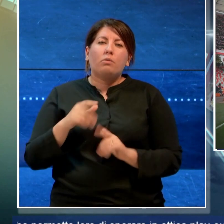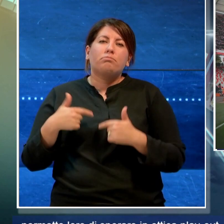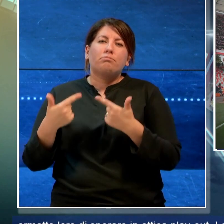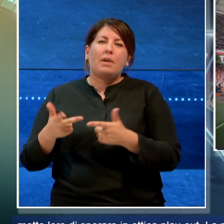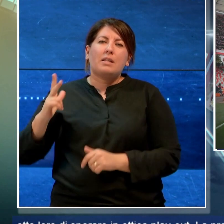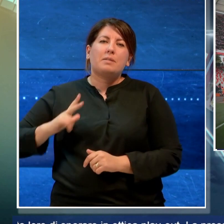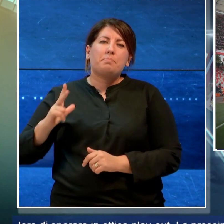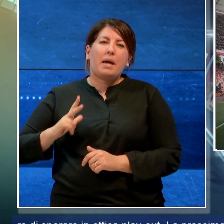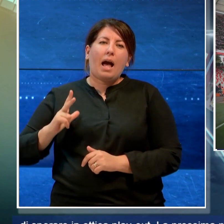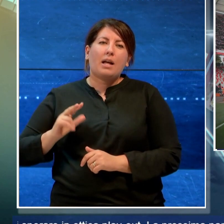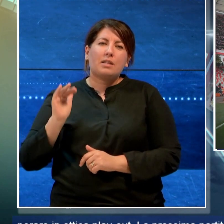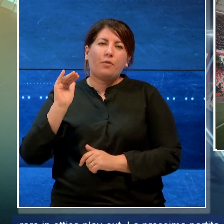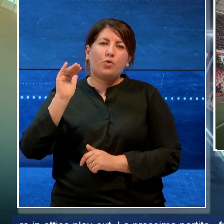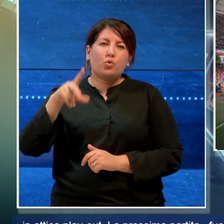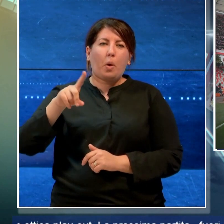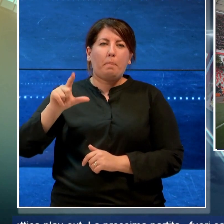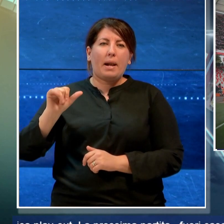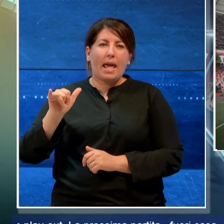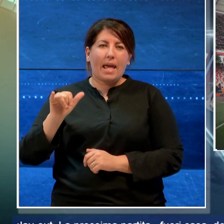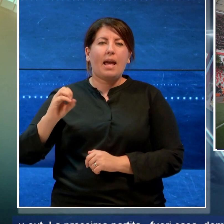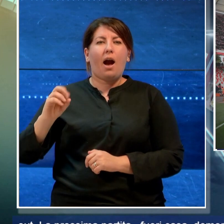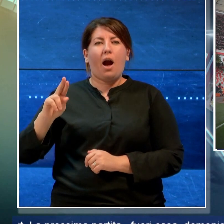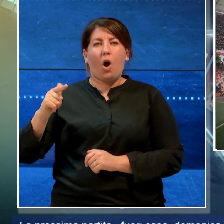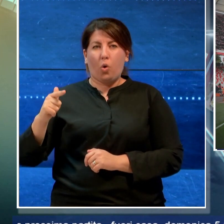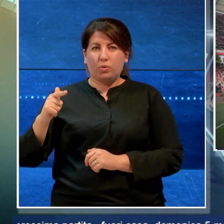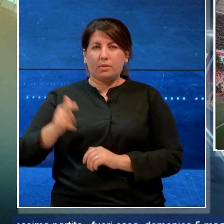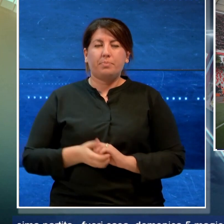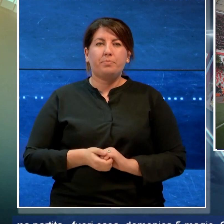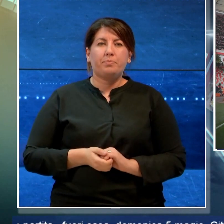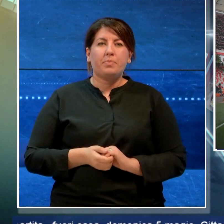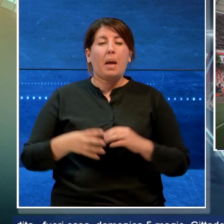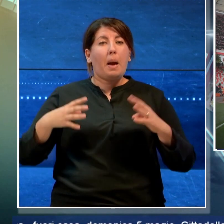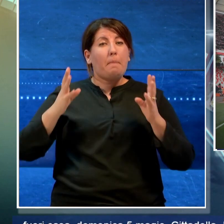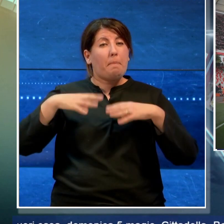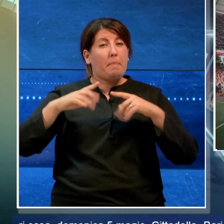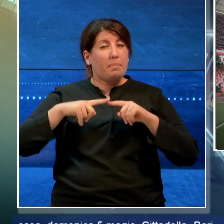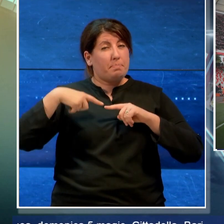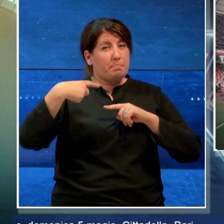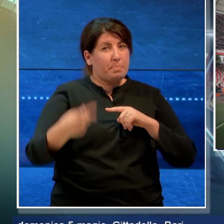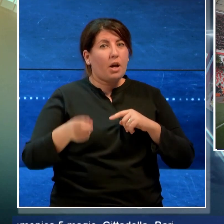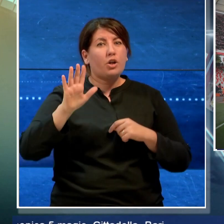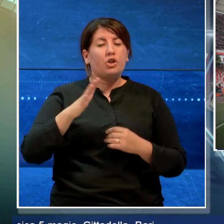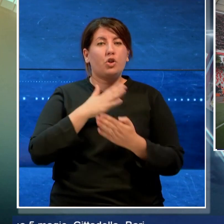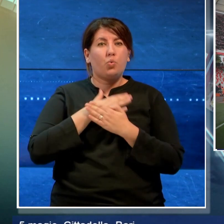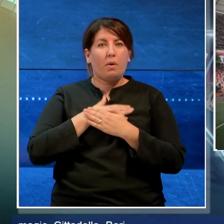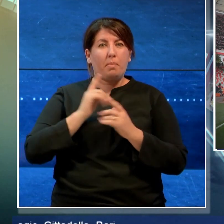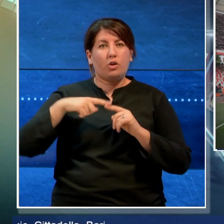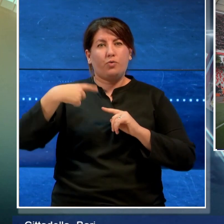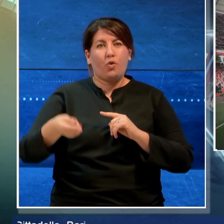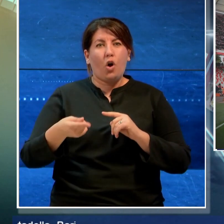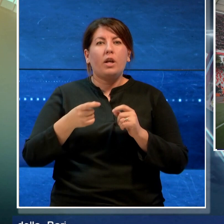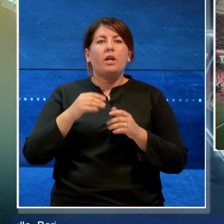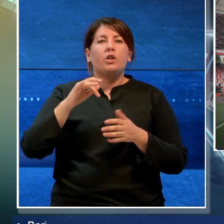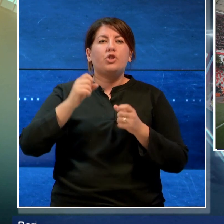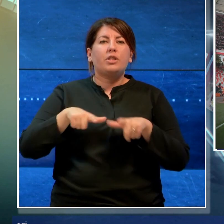in ottica play out la prossima partita fuori casa domenica 5 maggio, Cittadella,